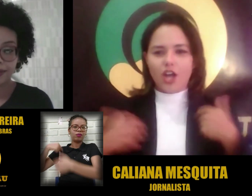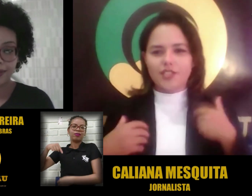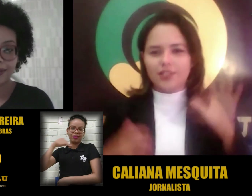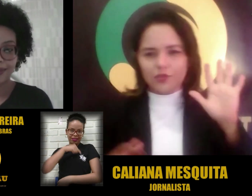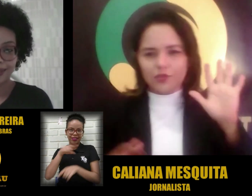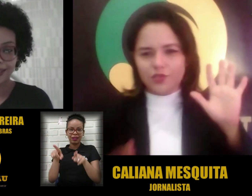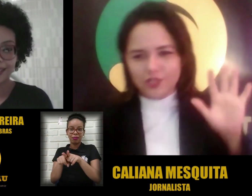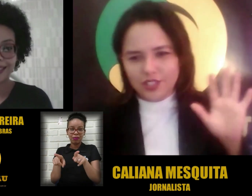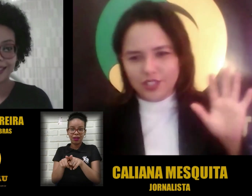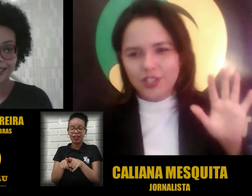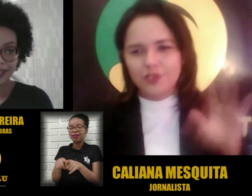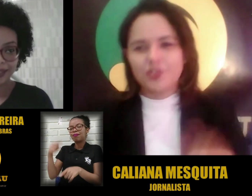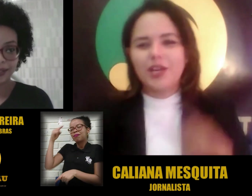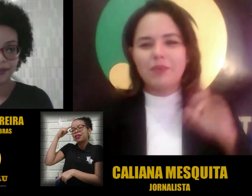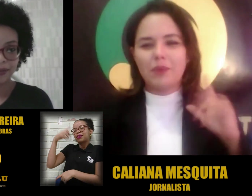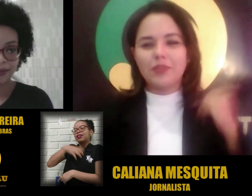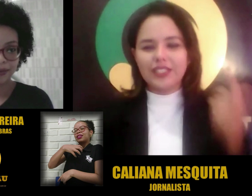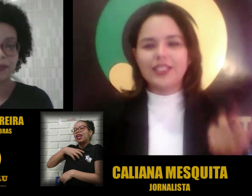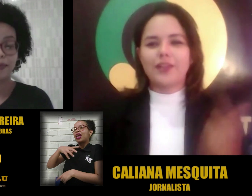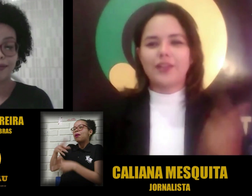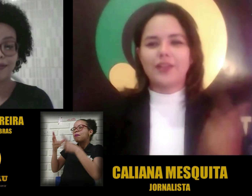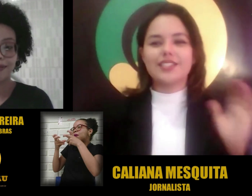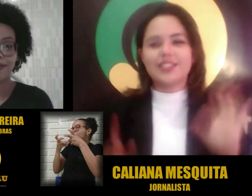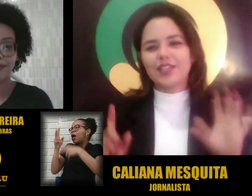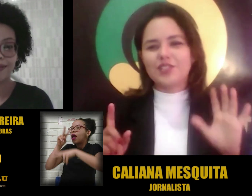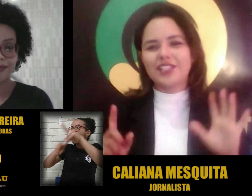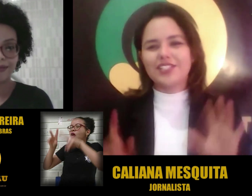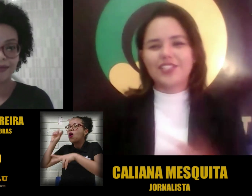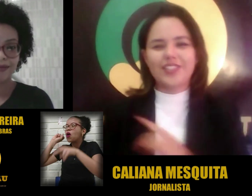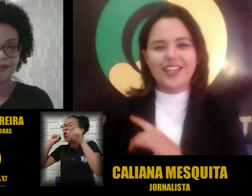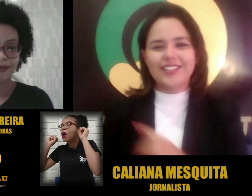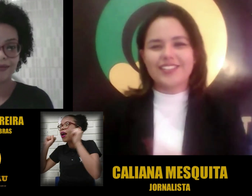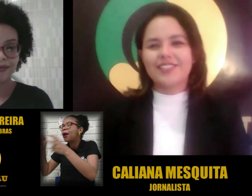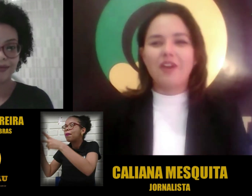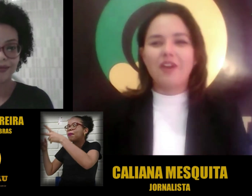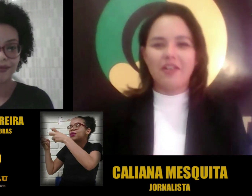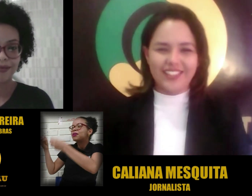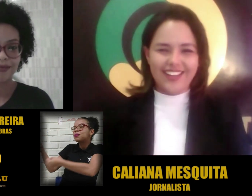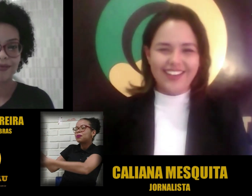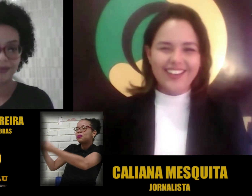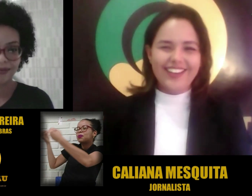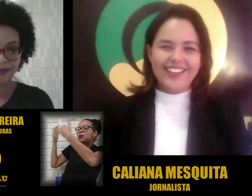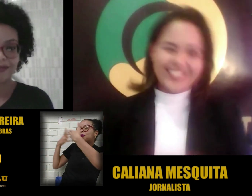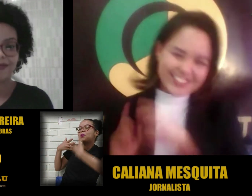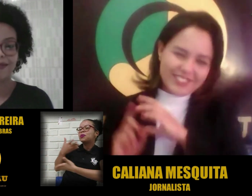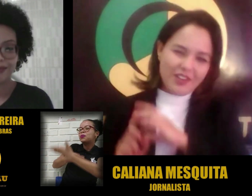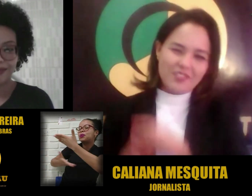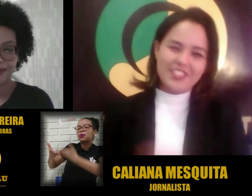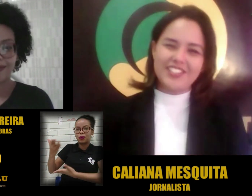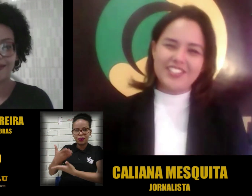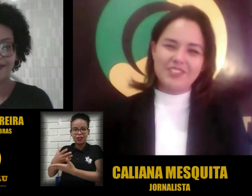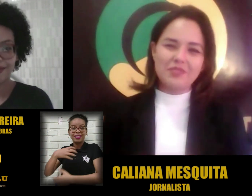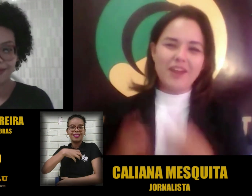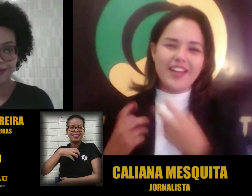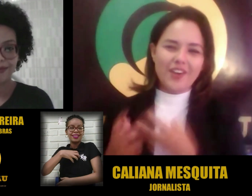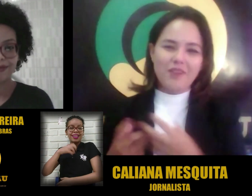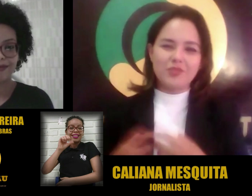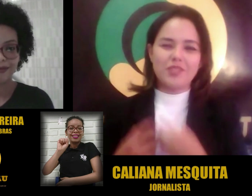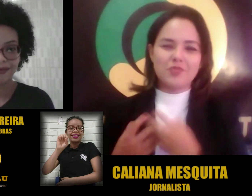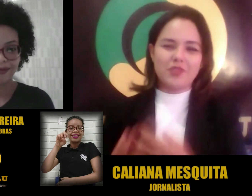nós que temos os cinco sentidos, para poder interpretar esse sexto sentido que eles desenvolvem, né? Eles desenvolvem um sentido muito maior, muito mais